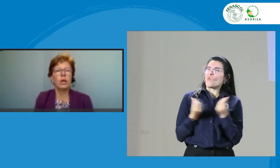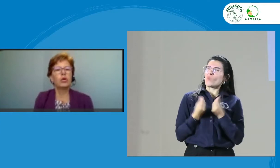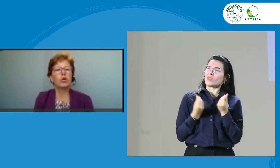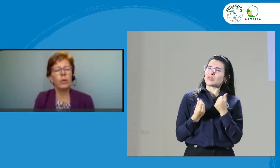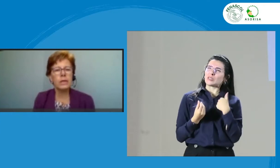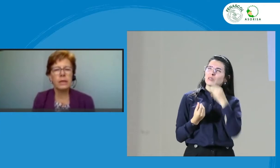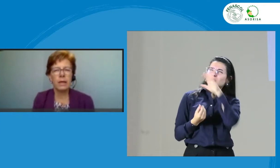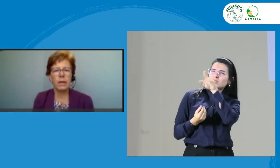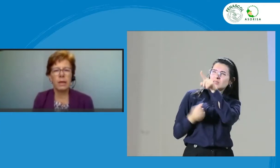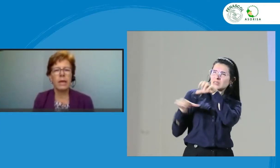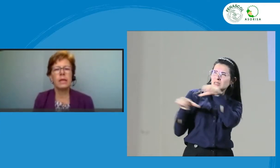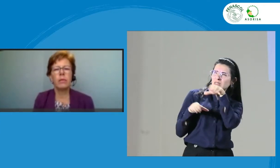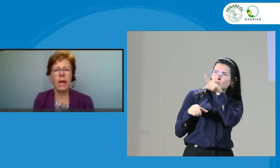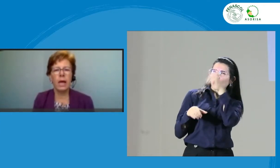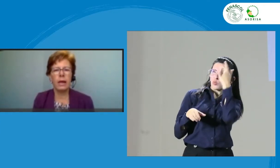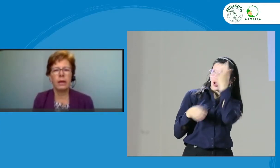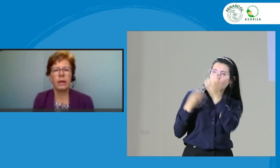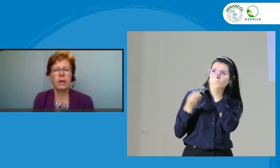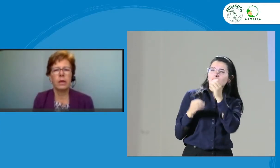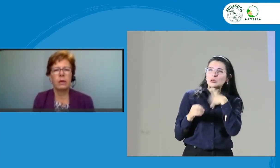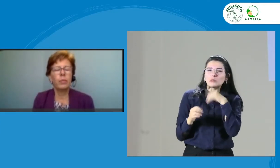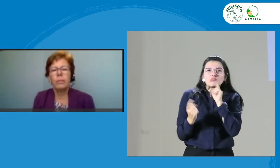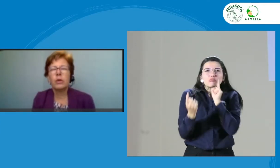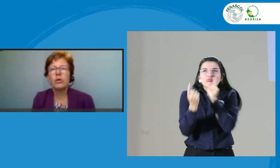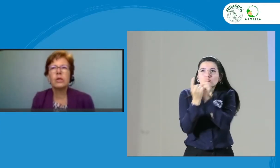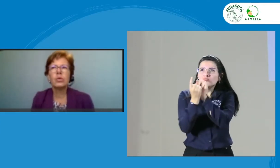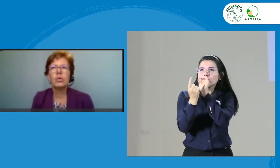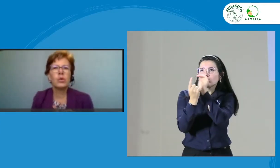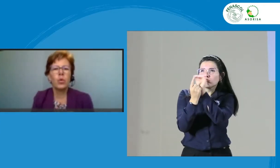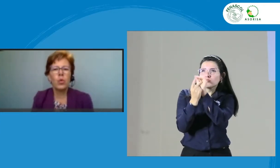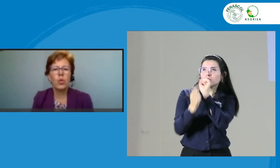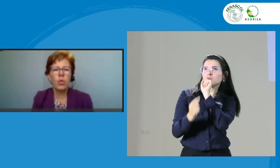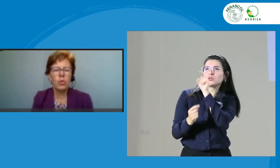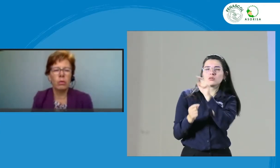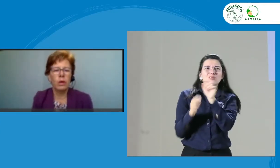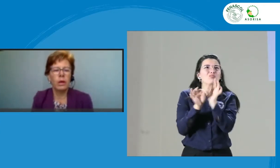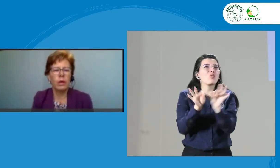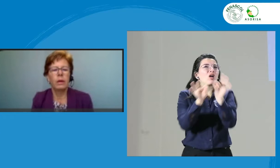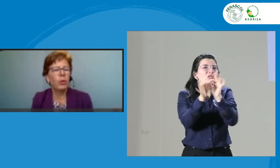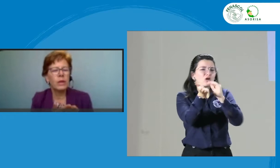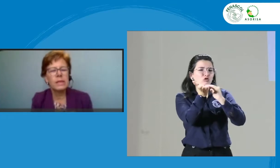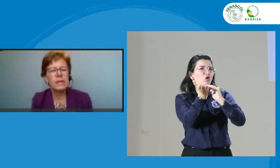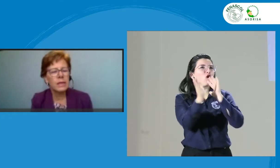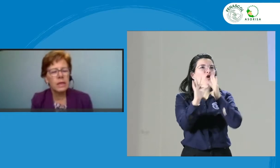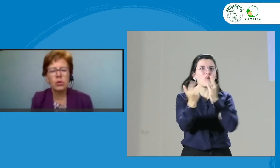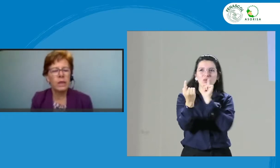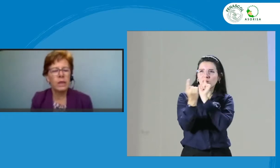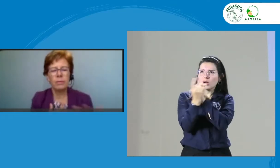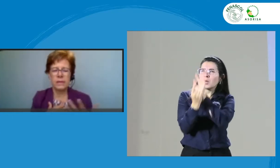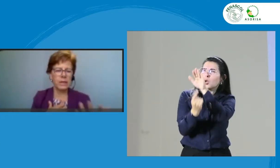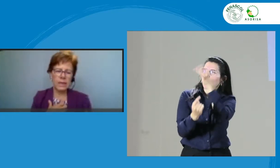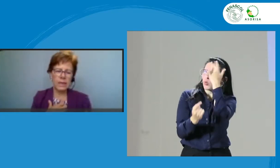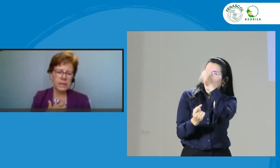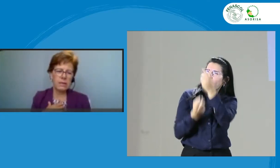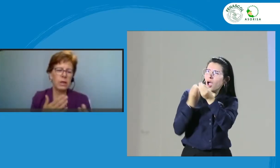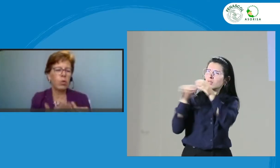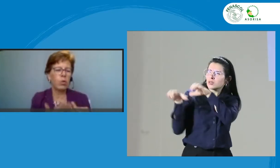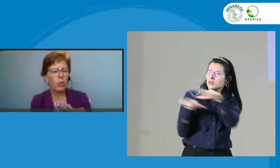yo puedo acercarme a él y hablar. Lo primero se soluciona uno a uno. ¿Por qué hiciste esto? Mira, me sentí así, me incomodo